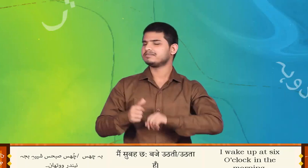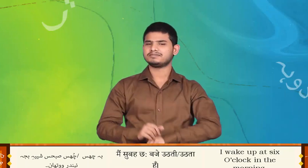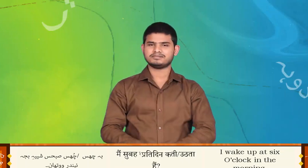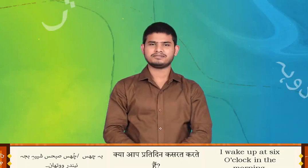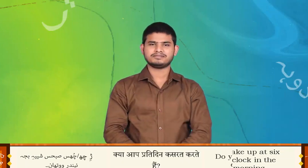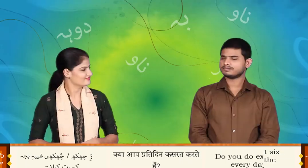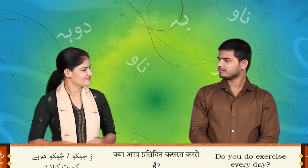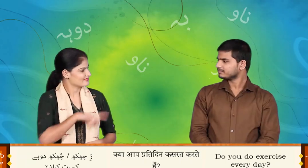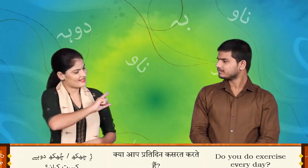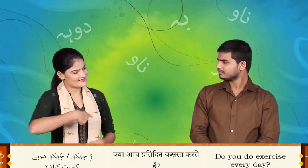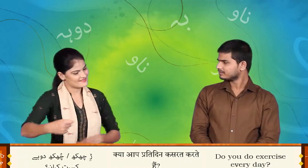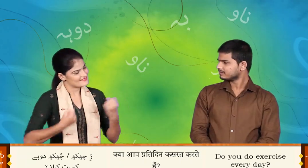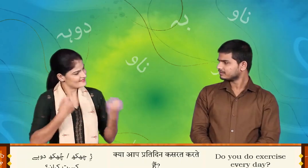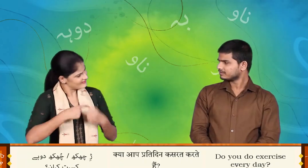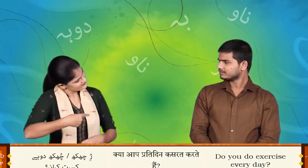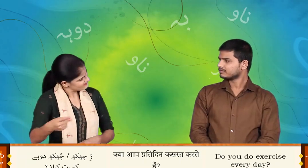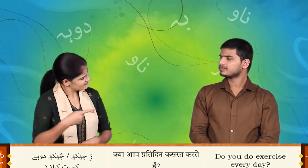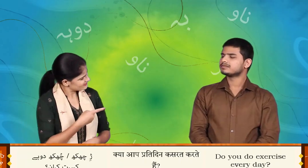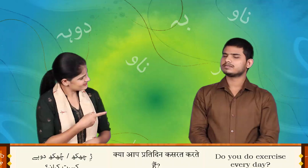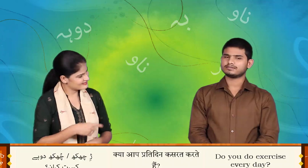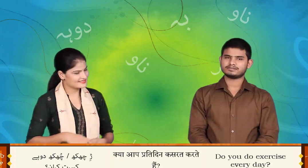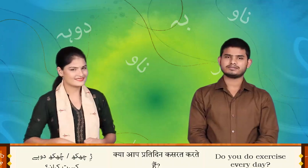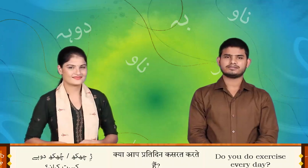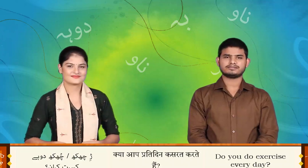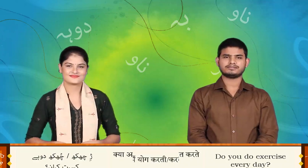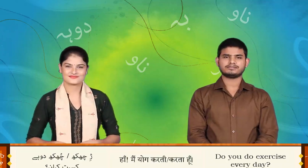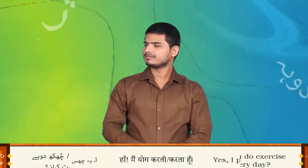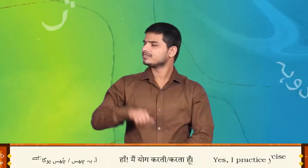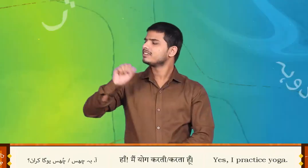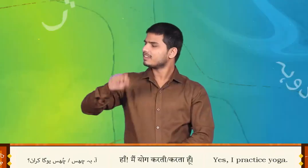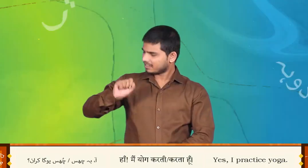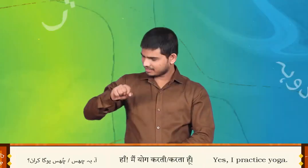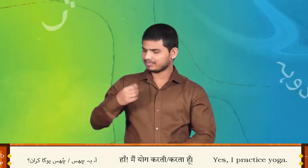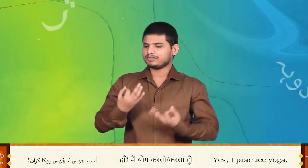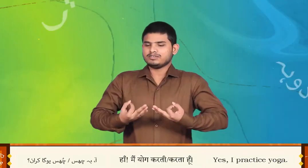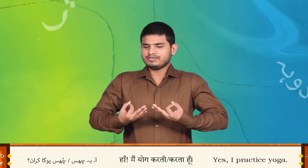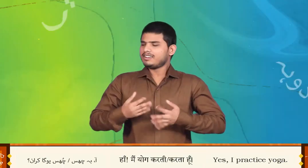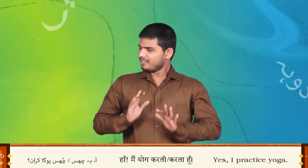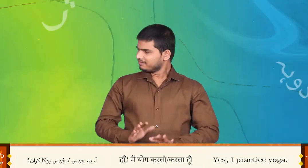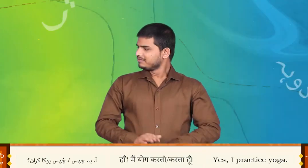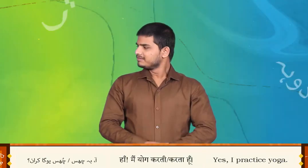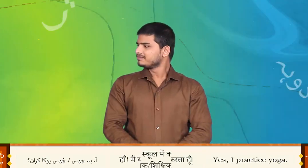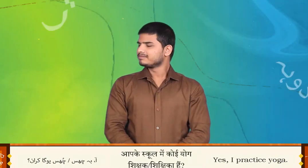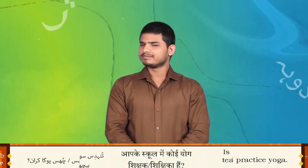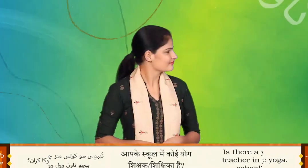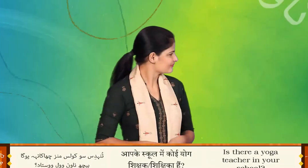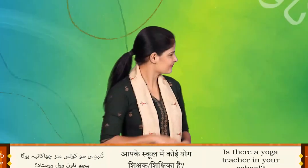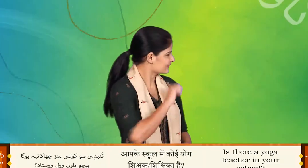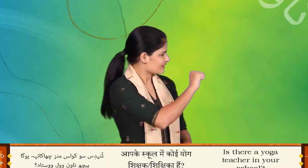चे छुक दोए कसरत करान? आ, बच्छ योग करान तून दिस